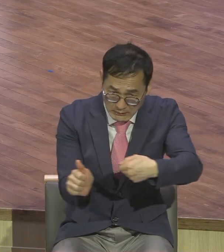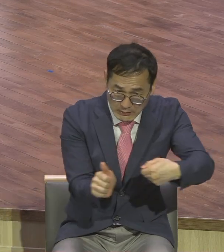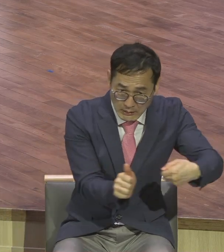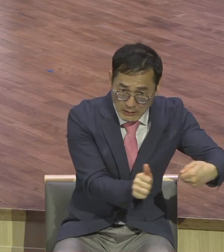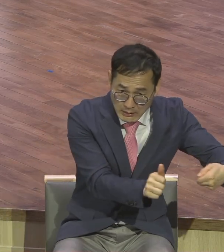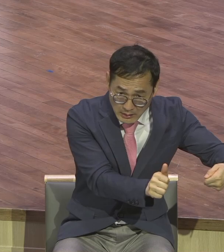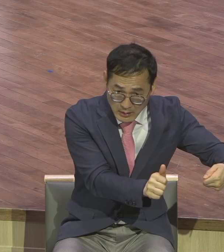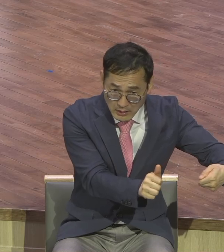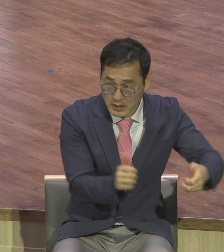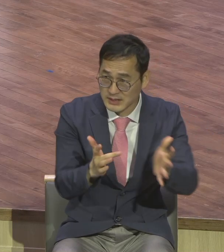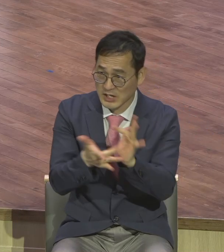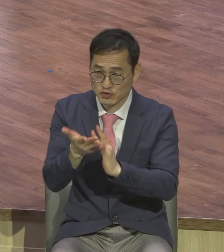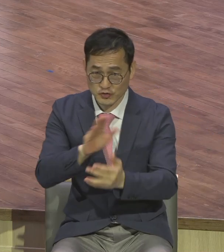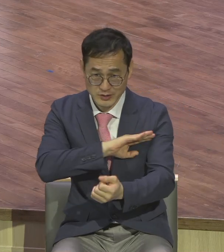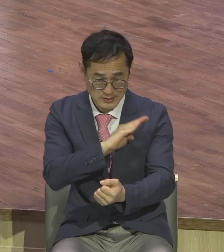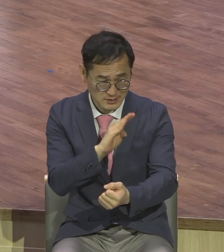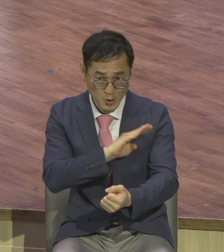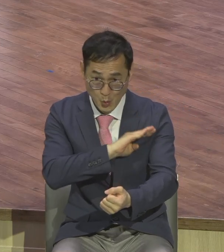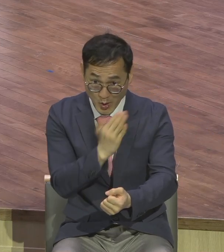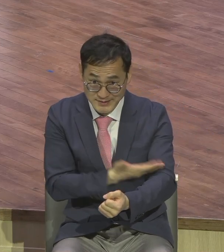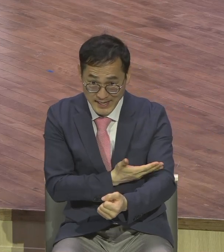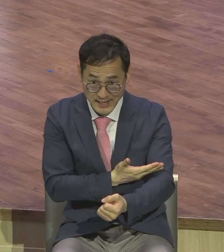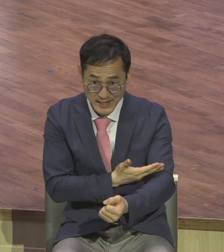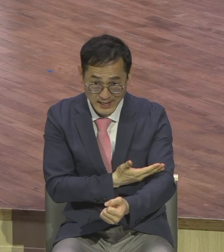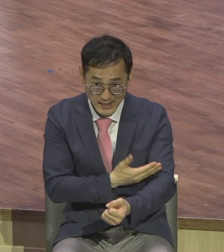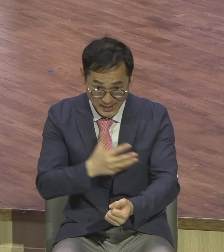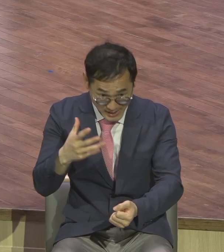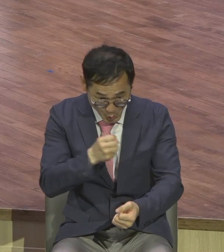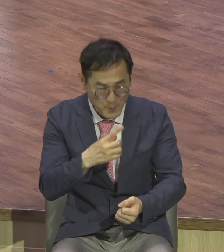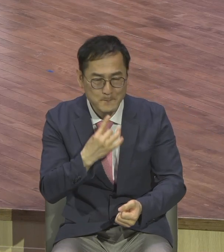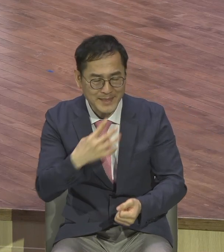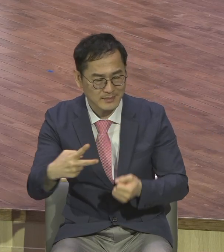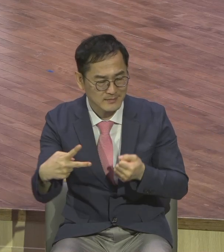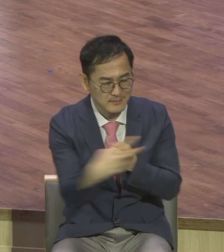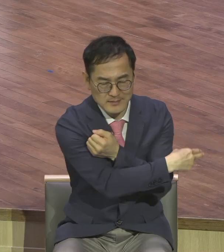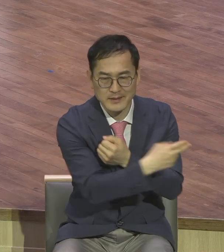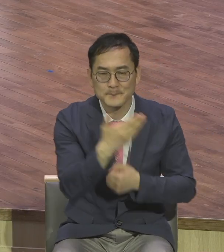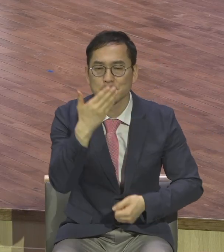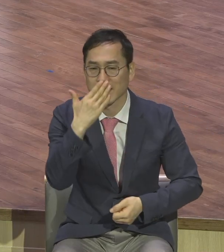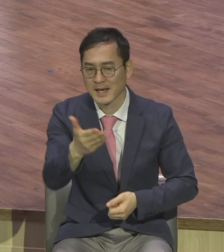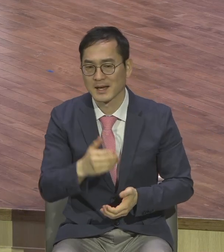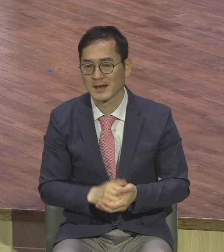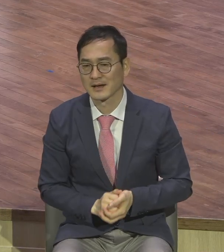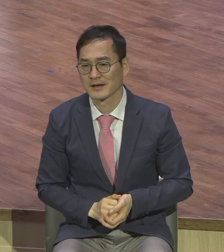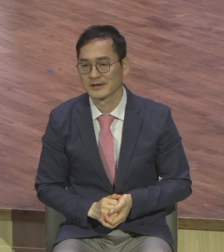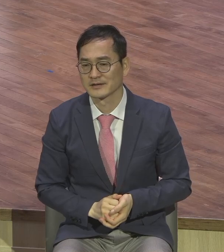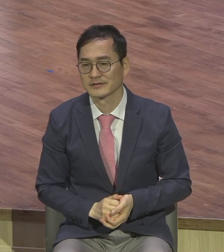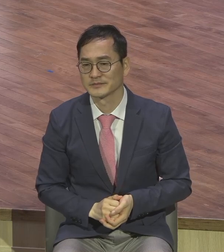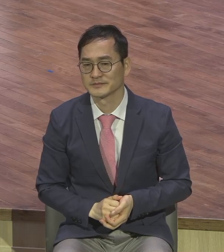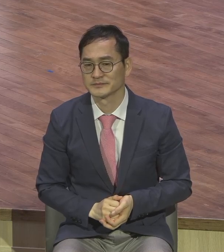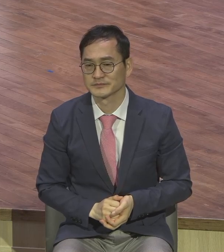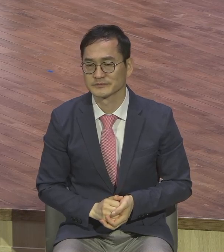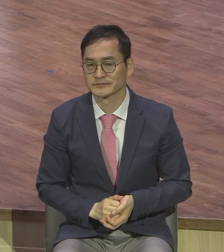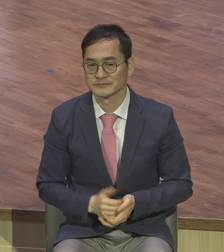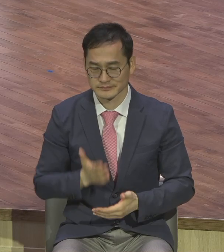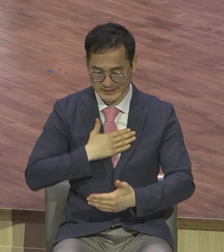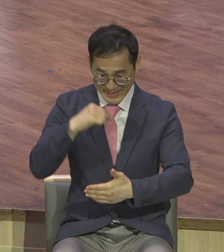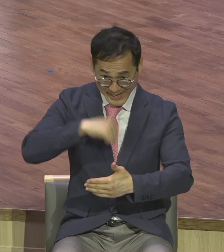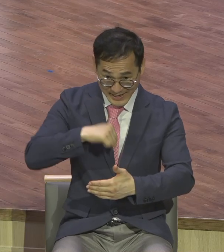이름의 군세로만 꺾을 수가 있어요. 여러분 안에 있는 모든 장세기 3장의 찌꺼기들